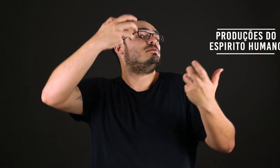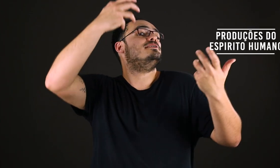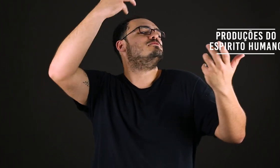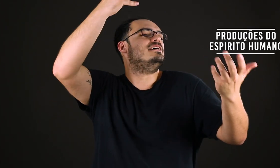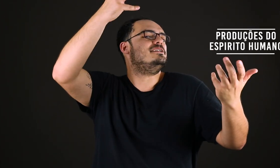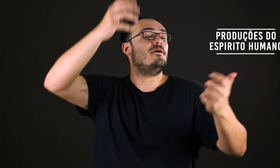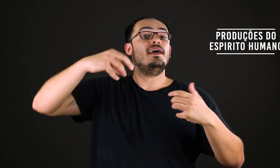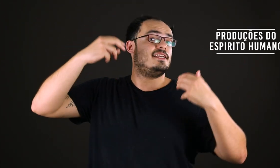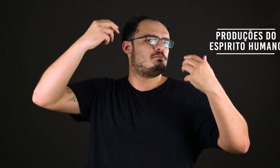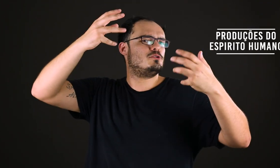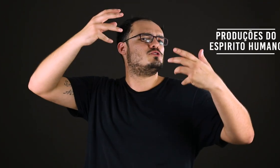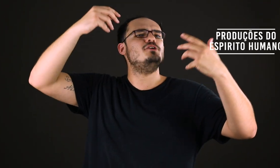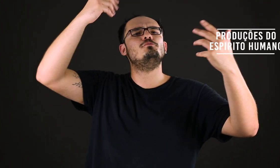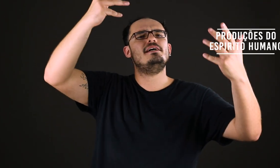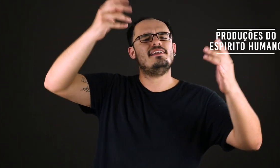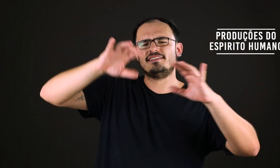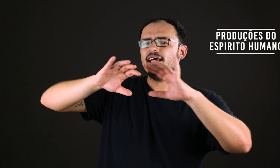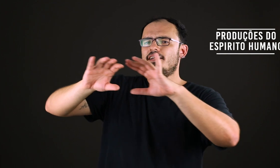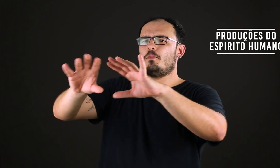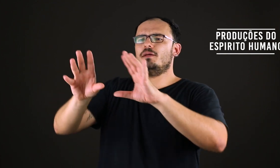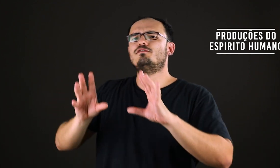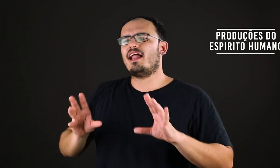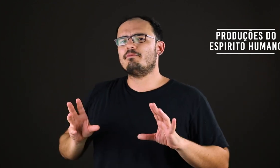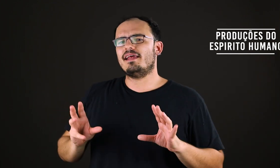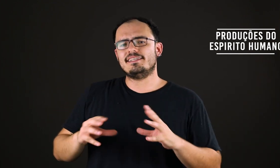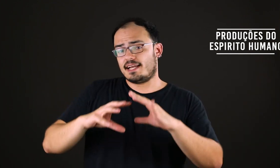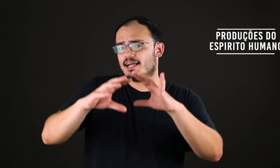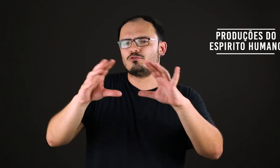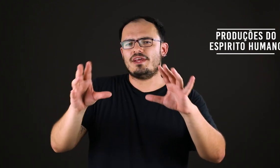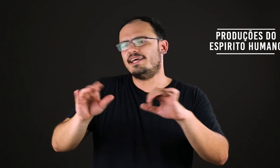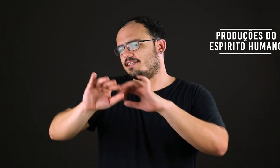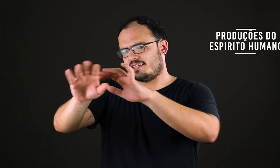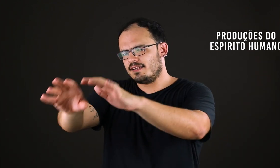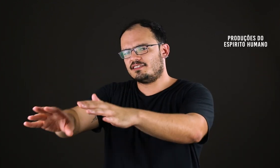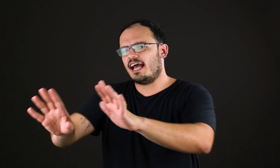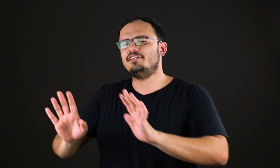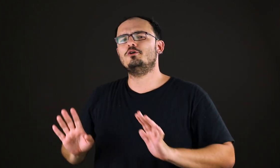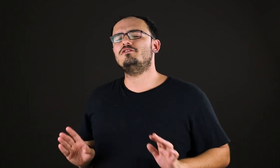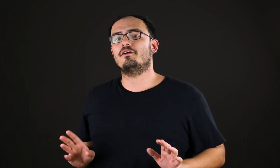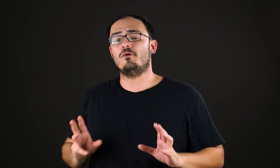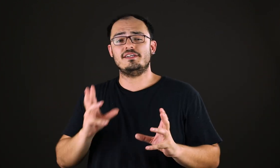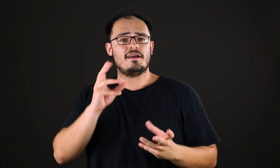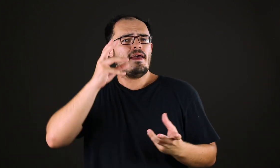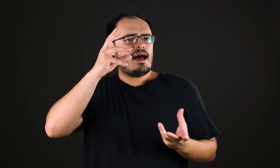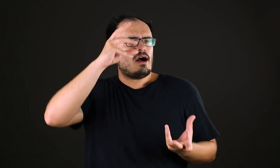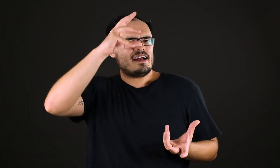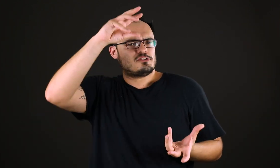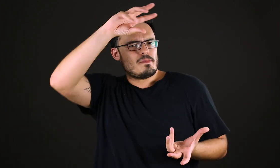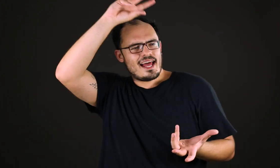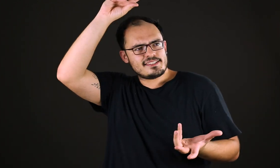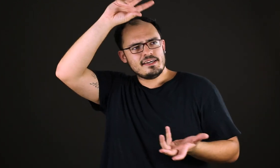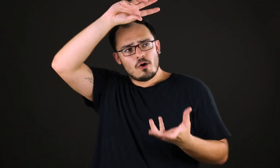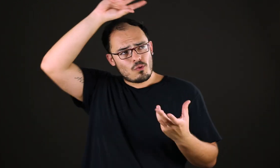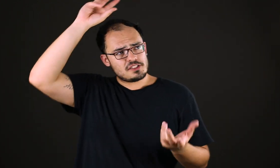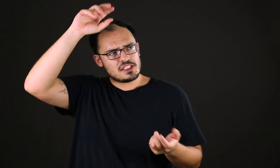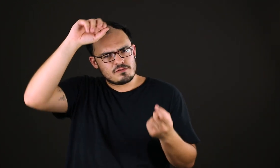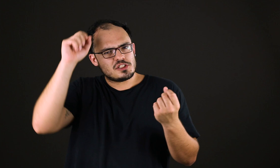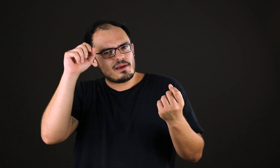espírito humano, das produções humanas. Não podemos falar em beleza na natureza, trata-se aí de outra coisa. Só merece o adjetivo de